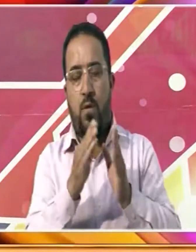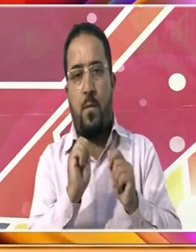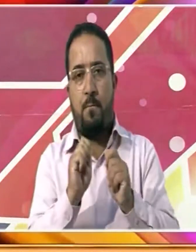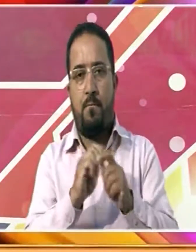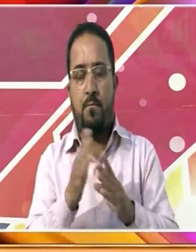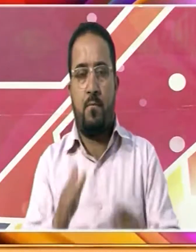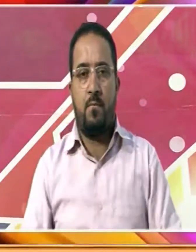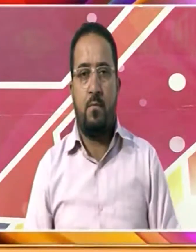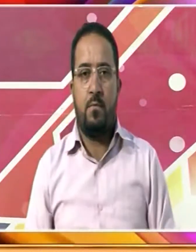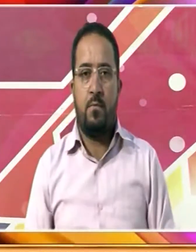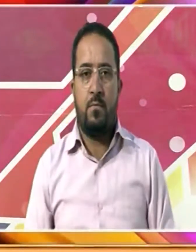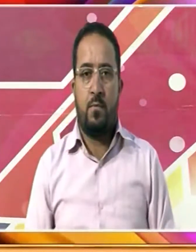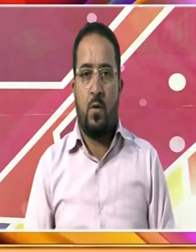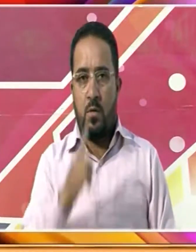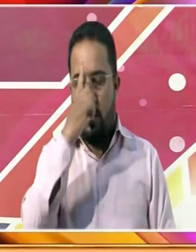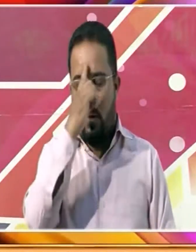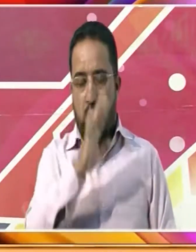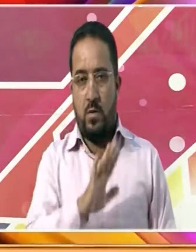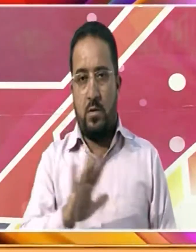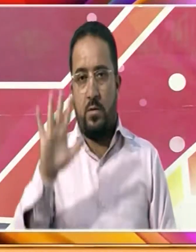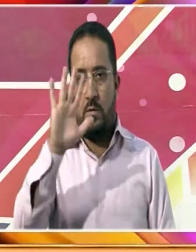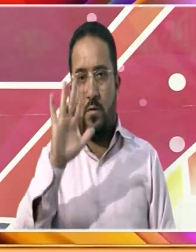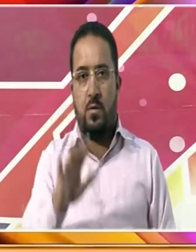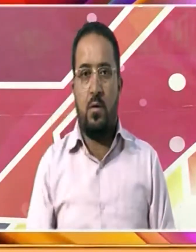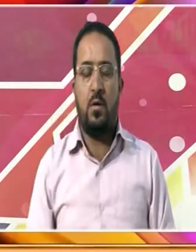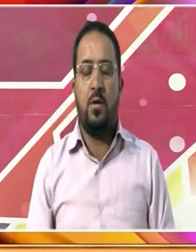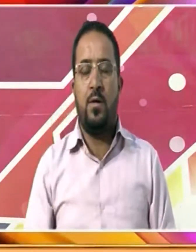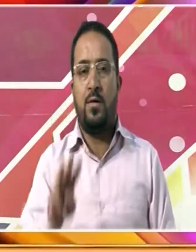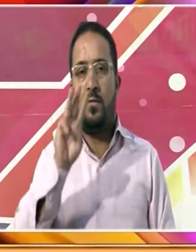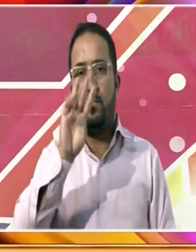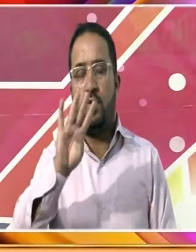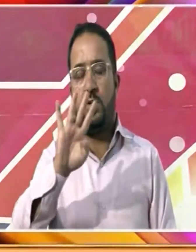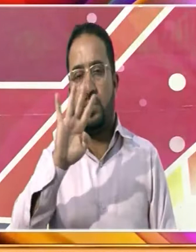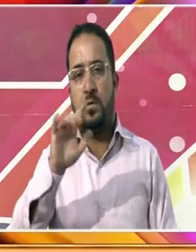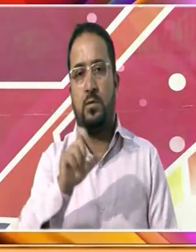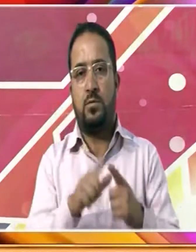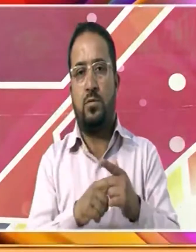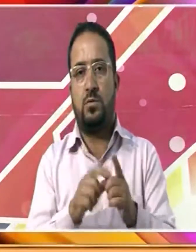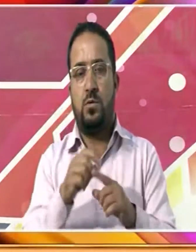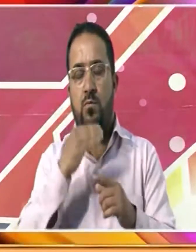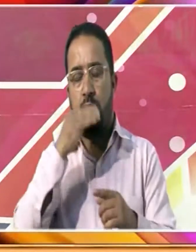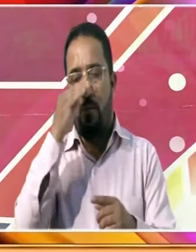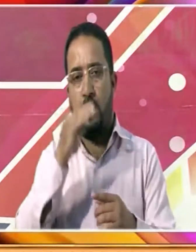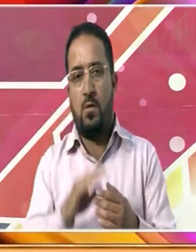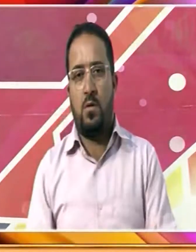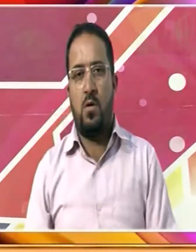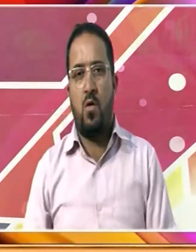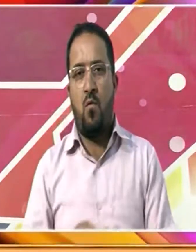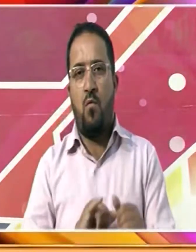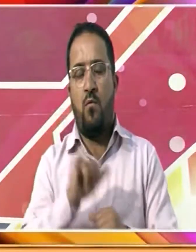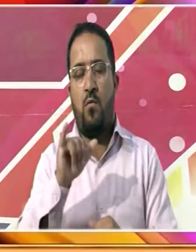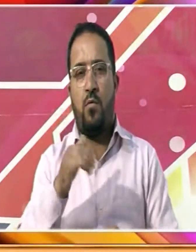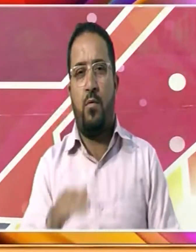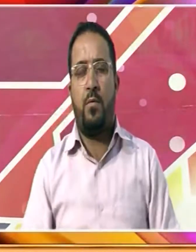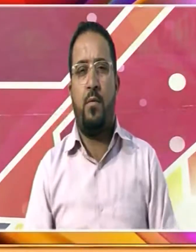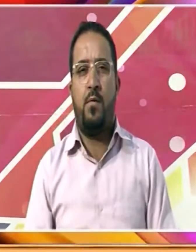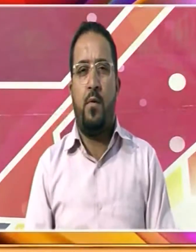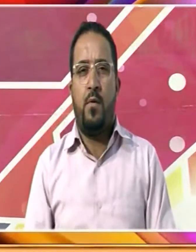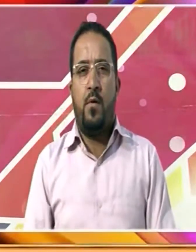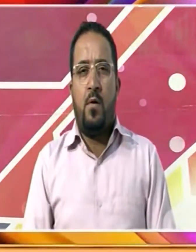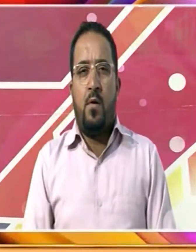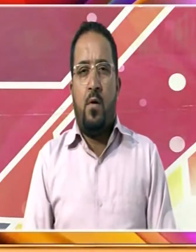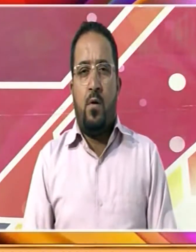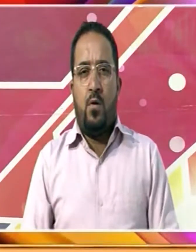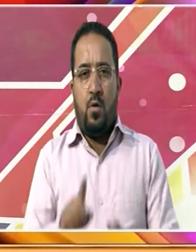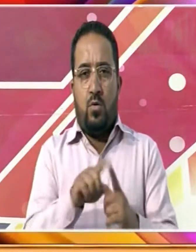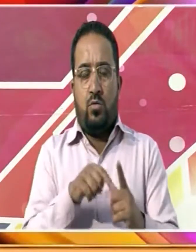اس سال بھارت سے مجموعی طور پر تیرہ سی ہزار آزمین فریض حج پر روانہ ہو رہے ہیں جن